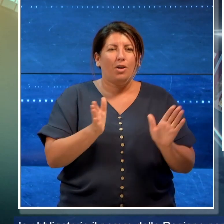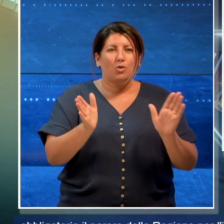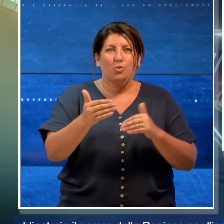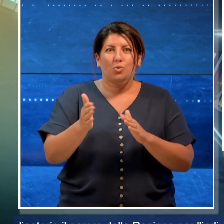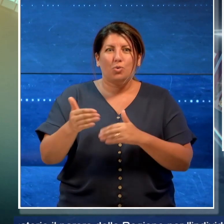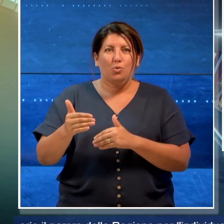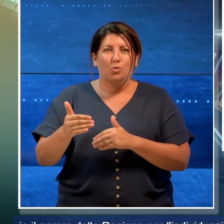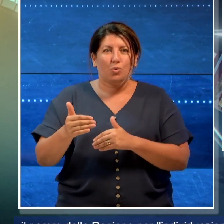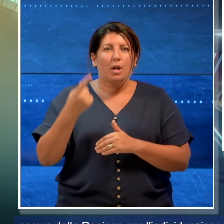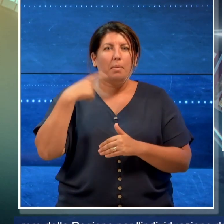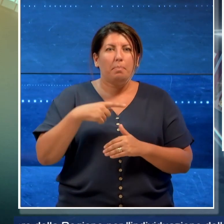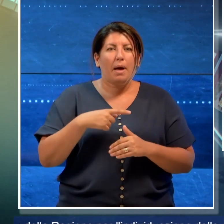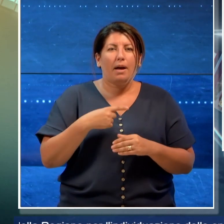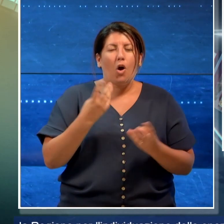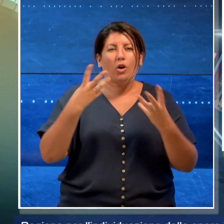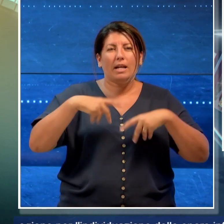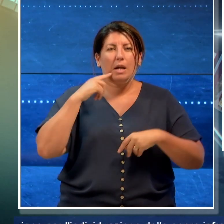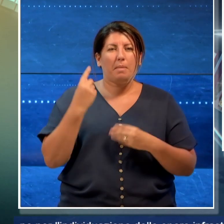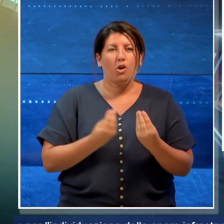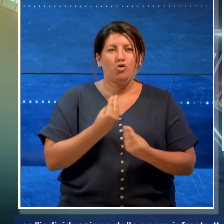quindi per l'organizzazione dei giochi.